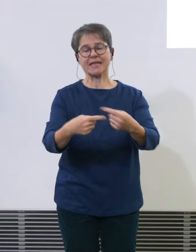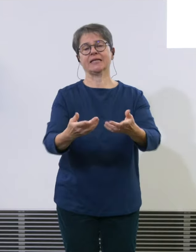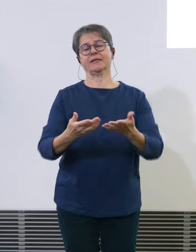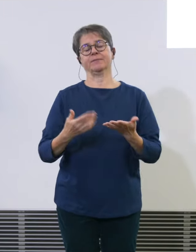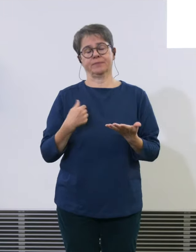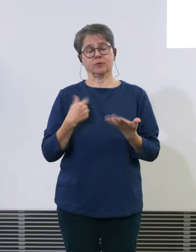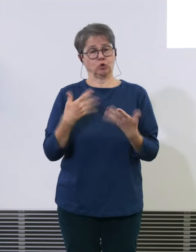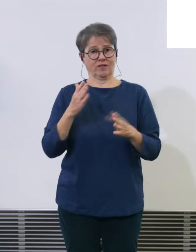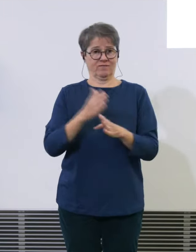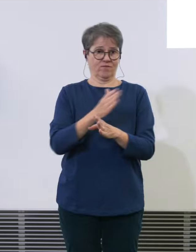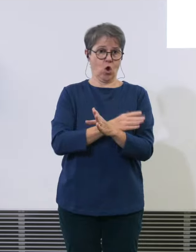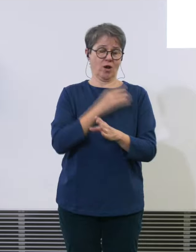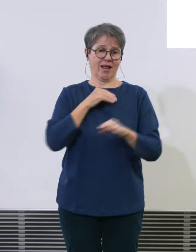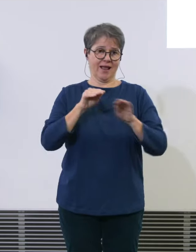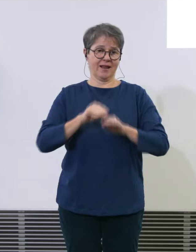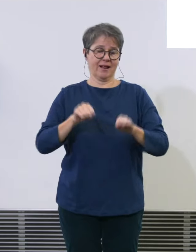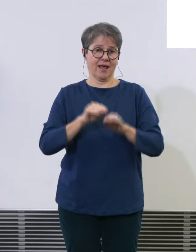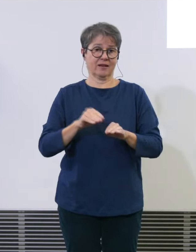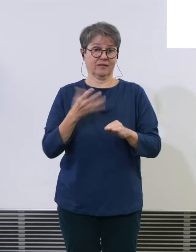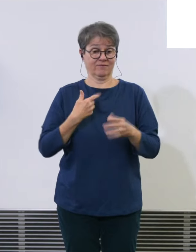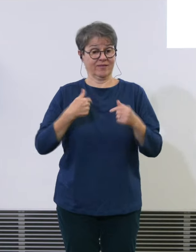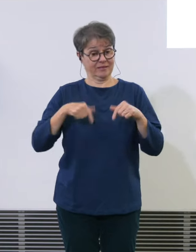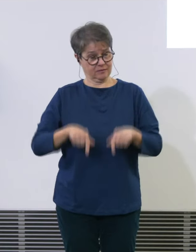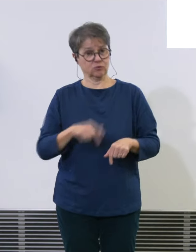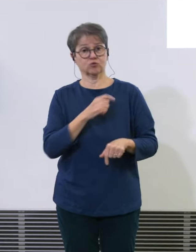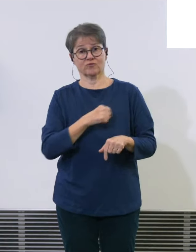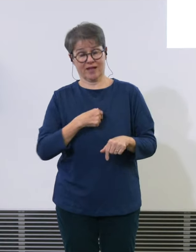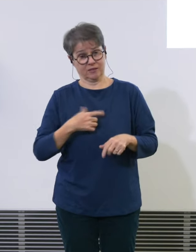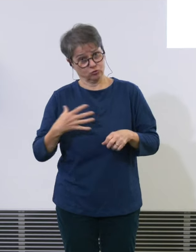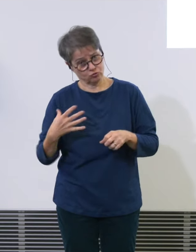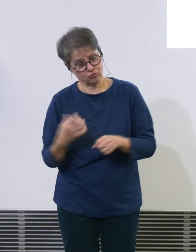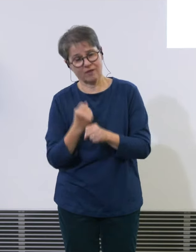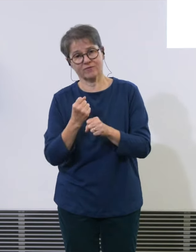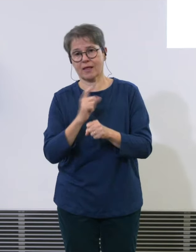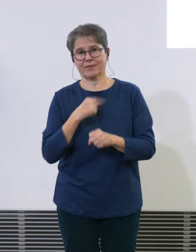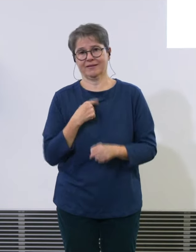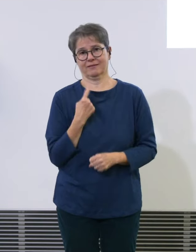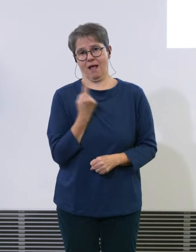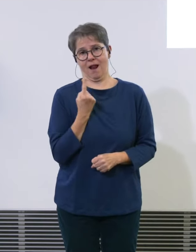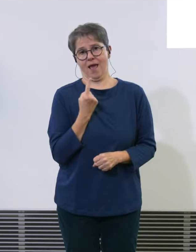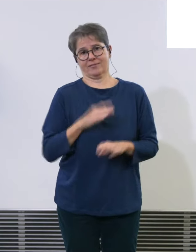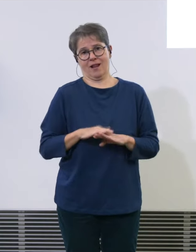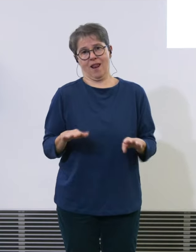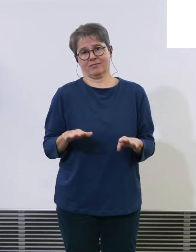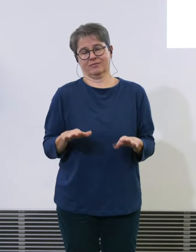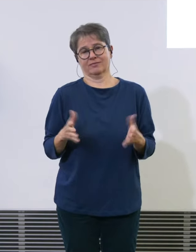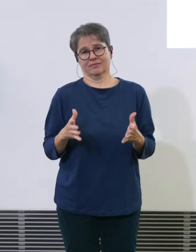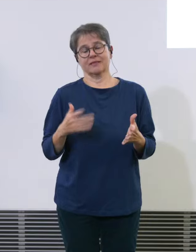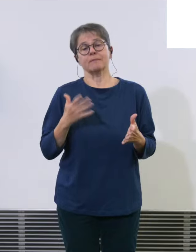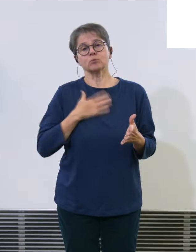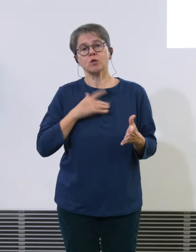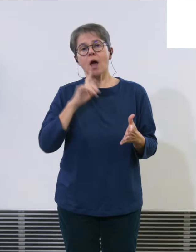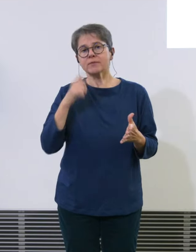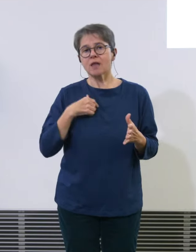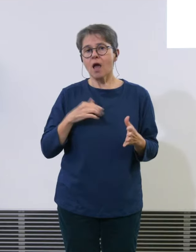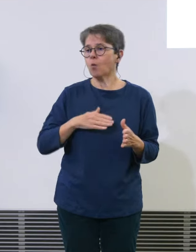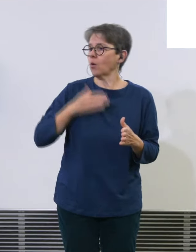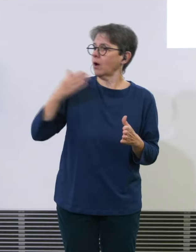wenn wir in der Schweiz arbeiten das schaffen alle Partner aber kommen sie nicht allein als Land das sind wir auch angewiesen dass wir international